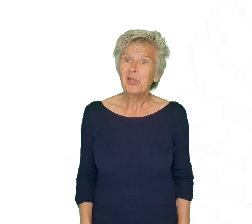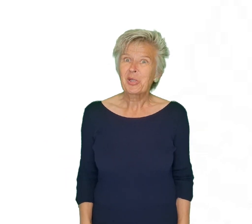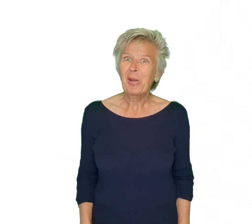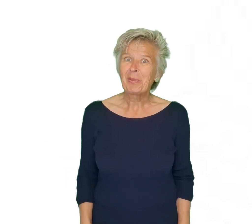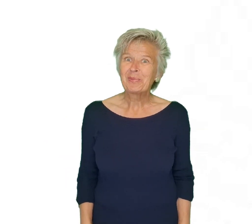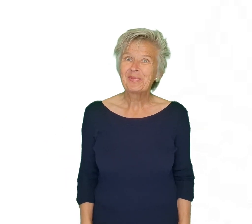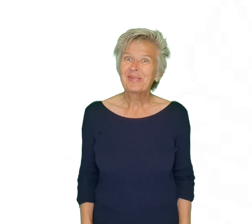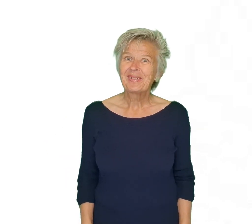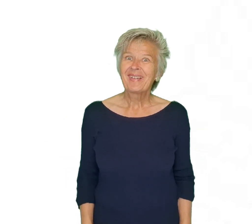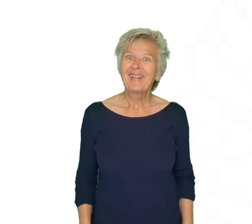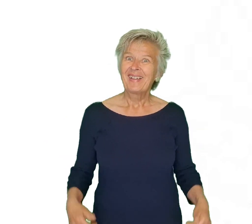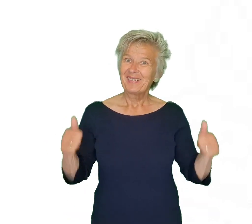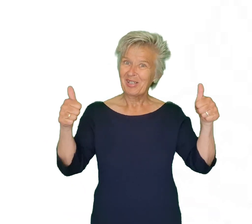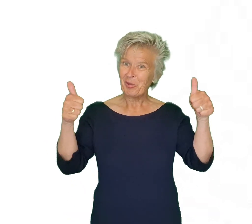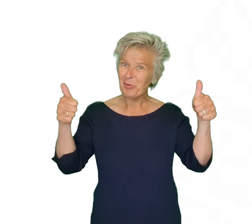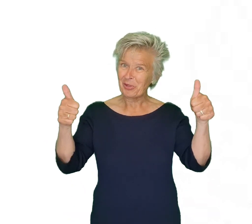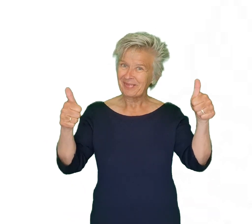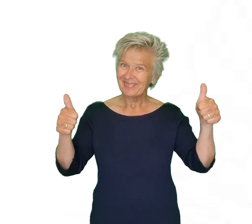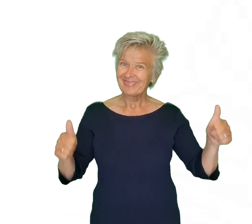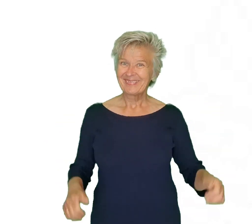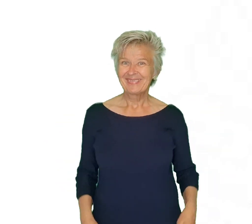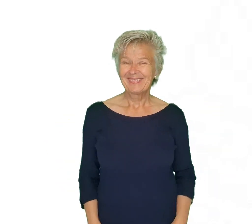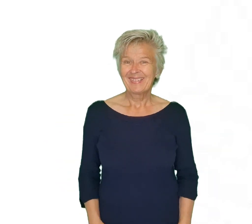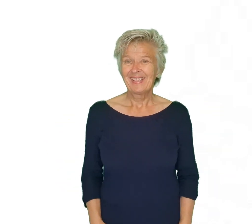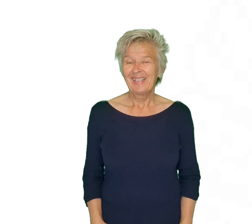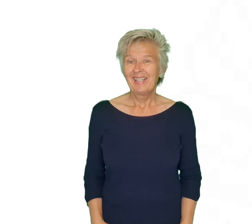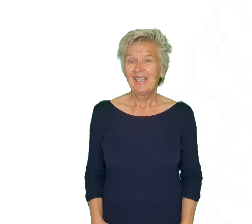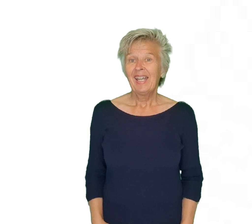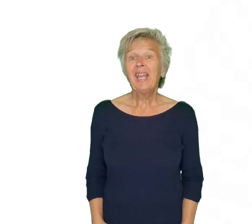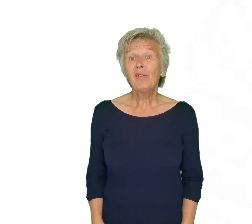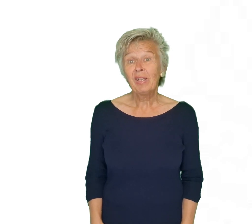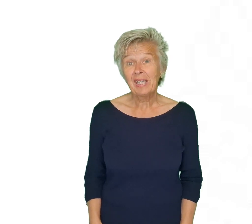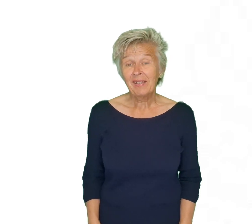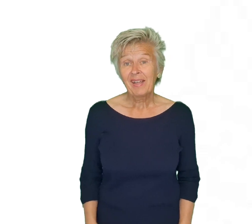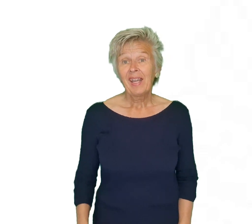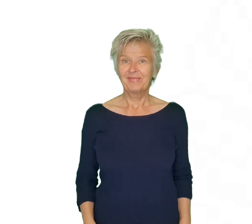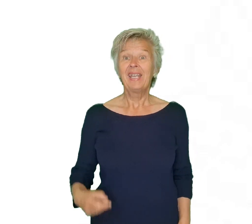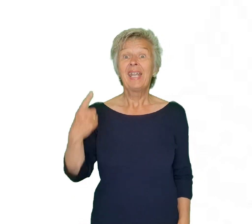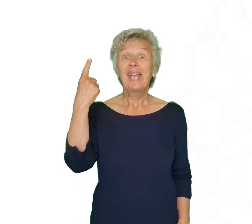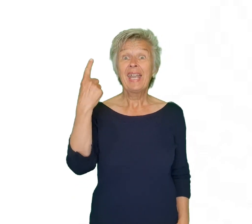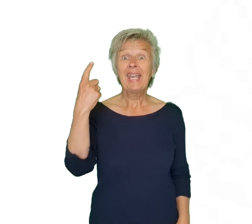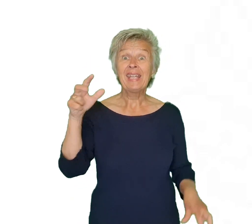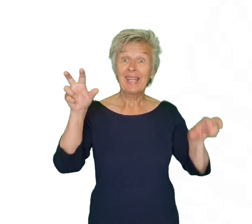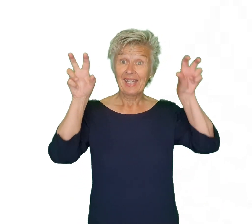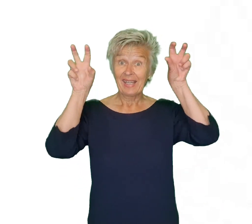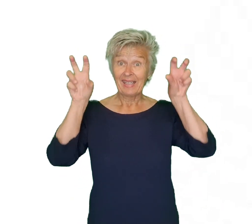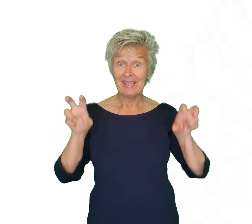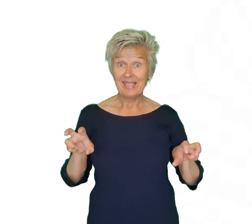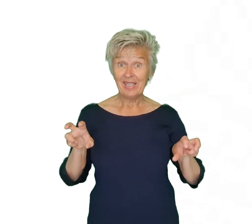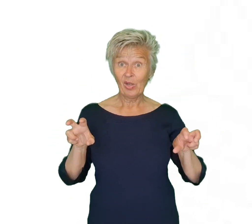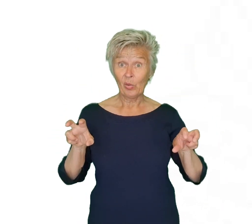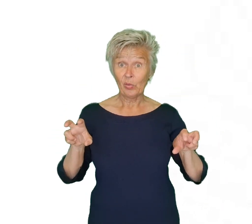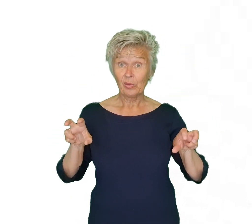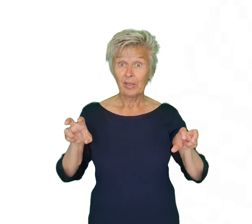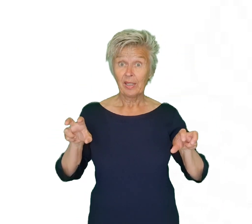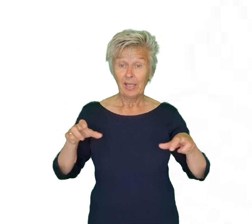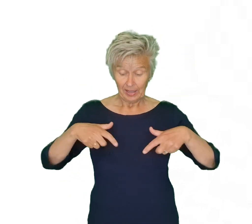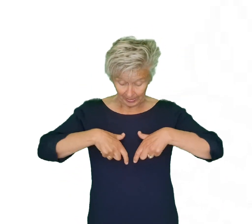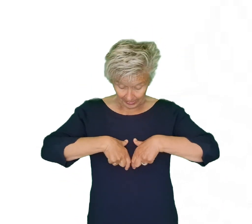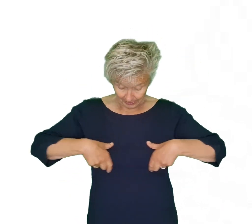is knap Dat is goed En dan weer Eén dino In